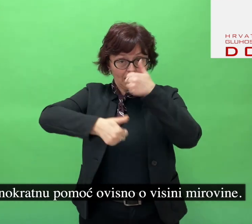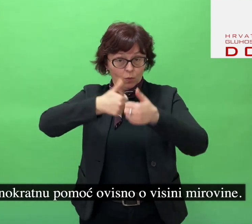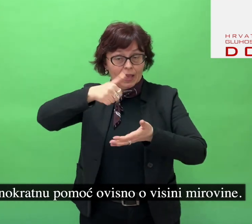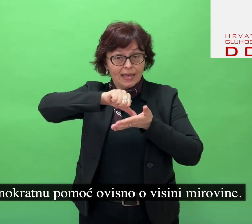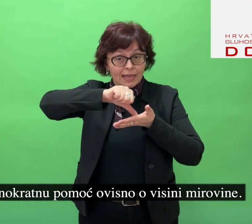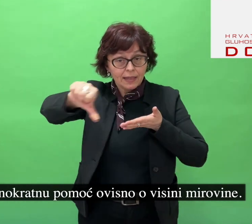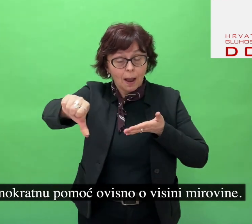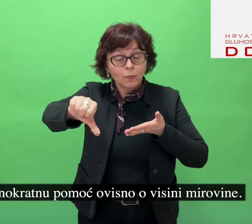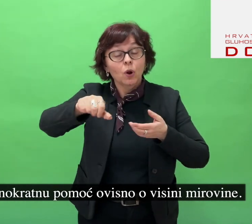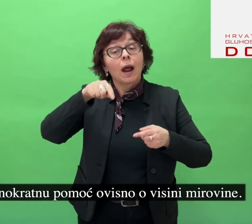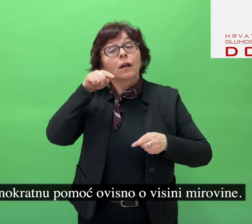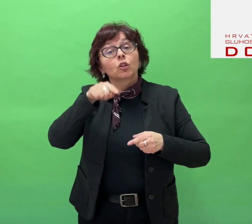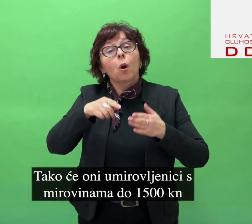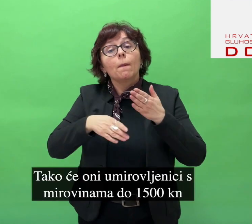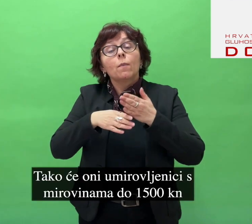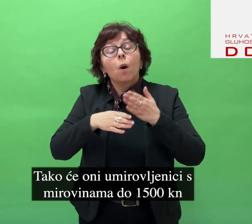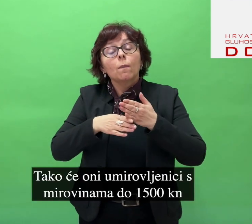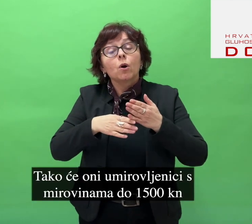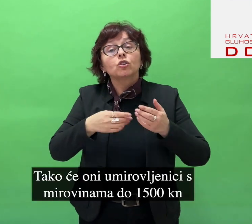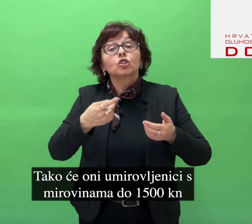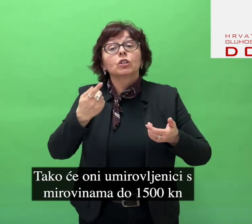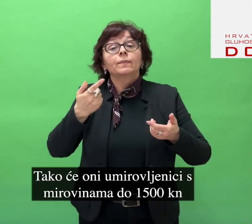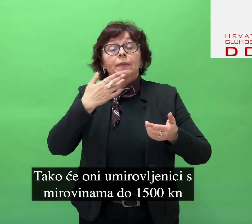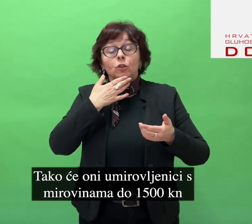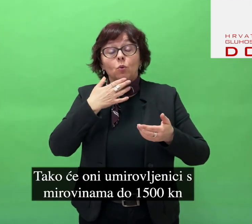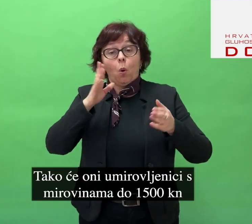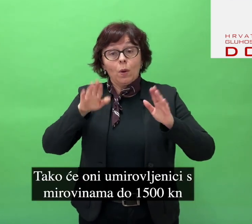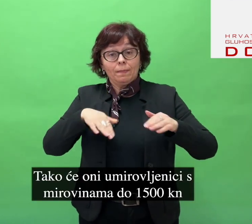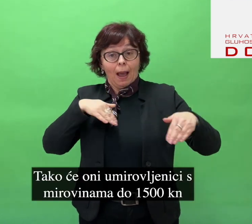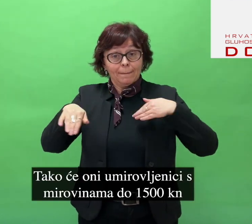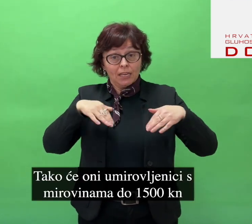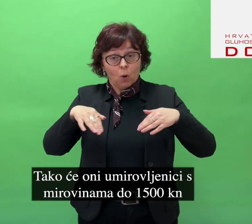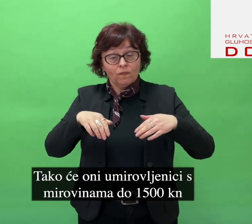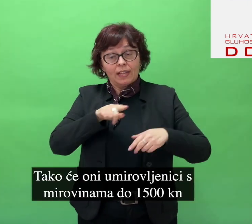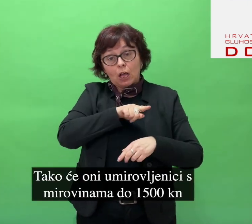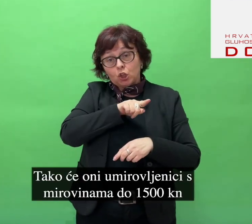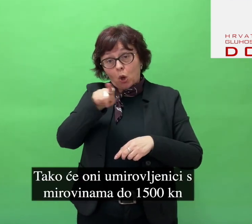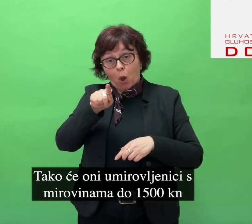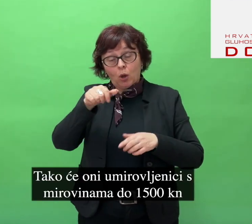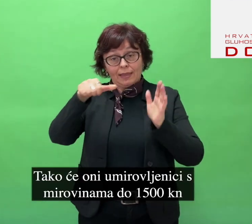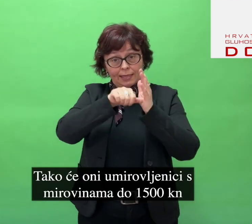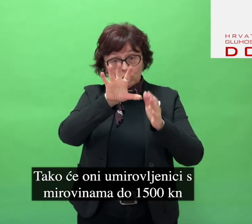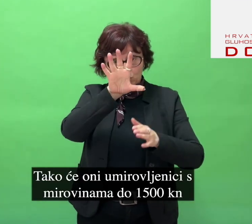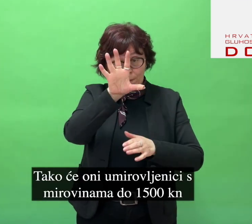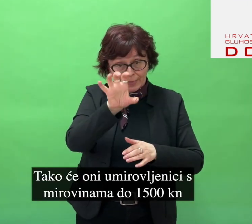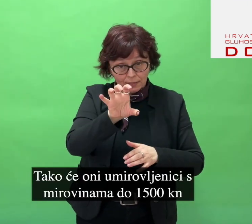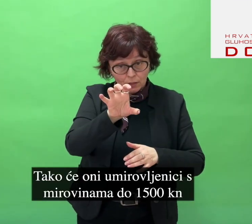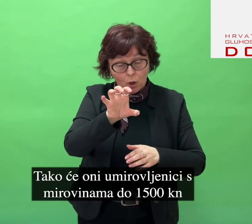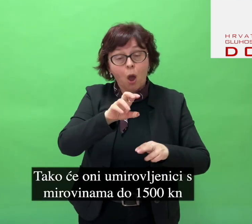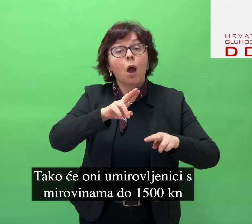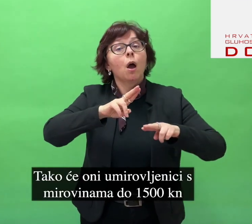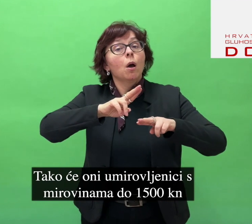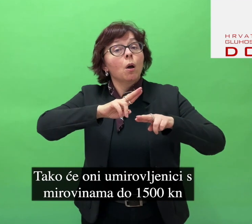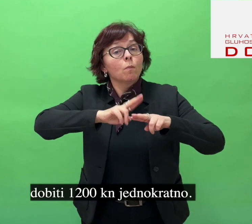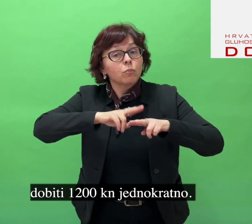visini mirovine. Tako će oni umirovljenici s mirovinama do 1500 kuna